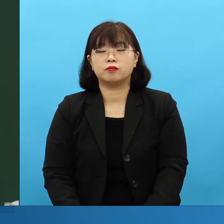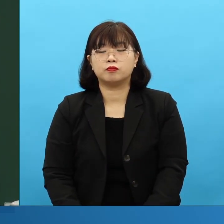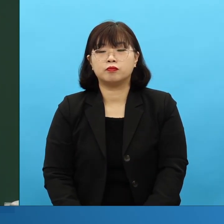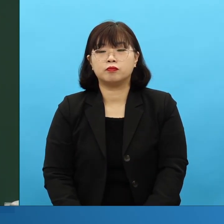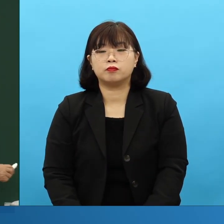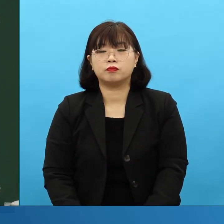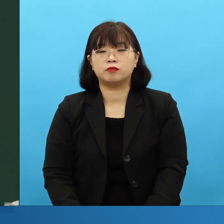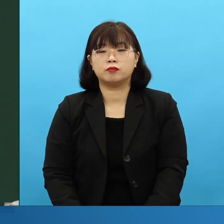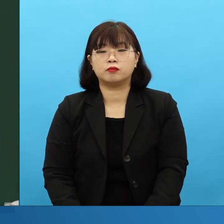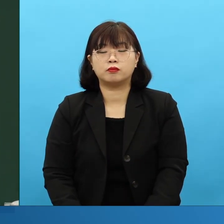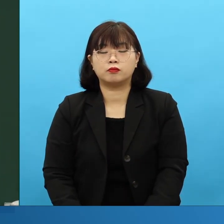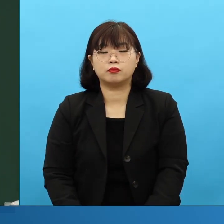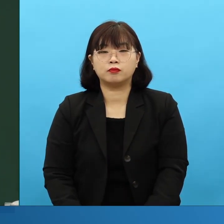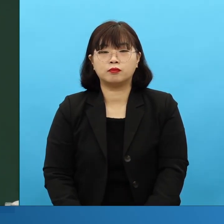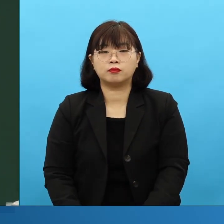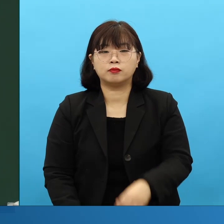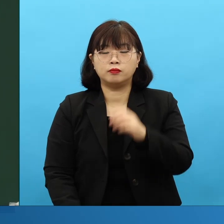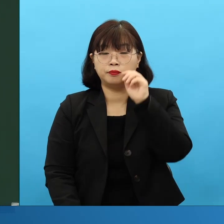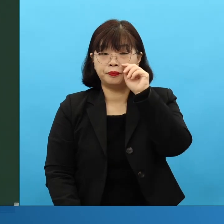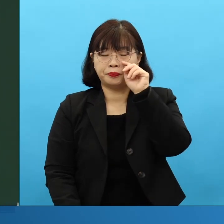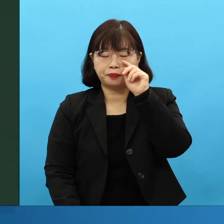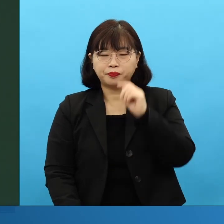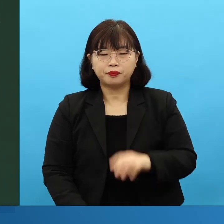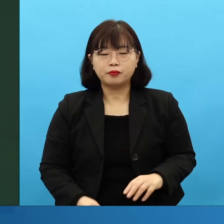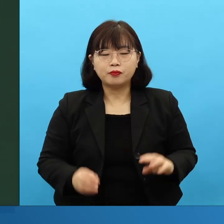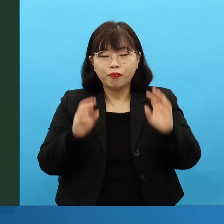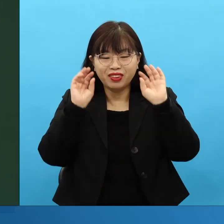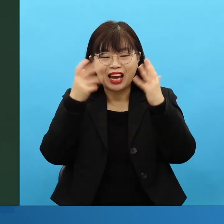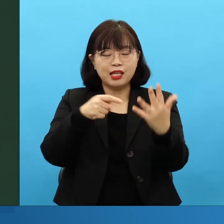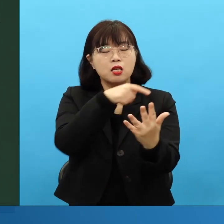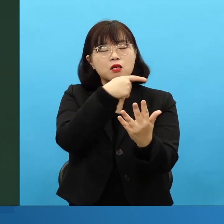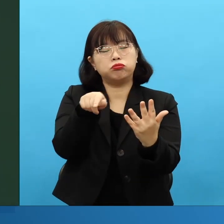이스라엘의 유랑윈에 대해서 흩어지니까 여기에 같이 섞여 나가는 거예요.